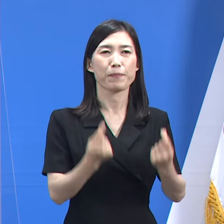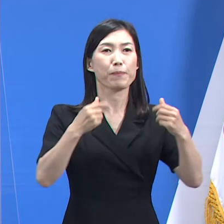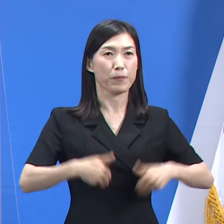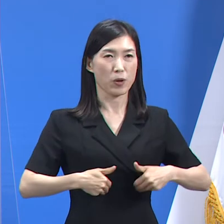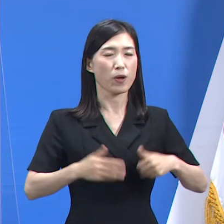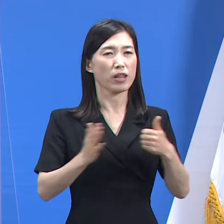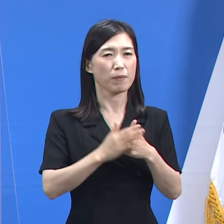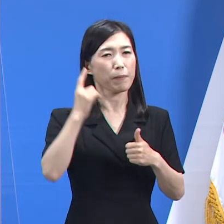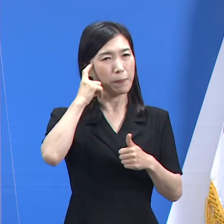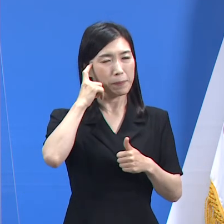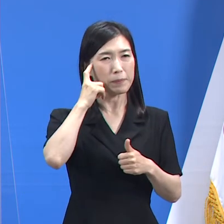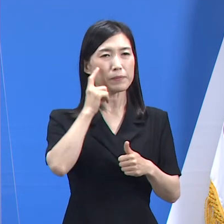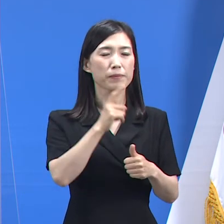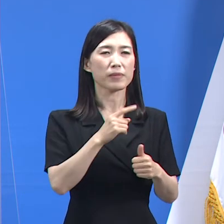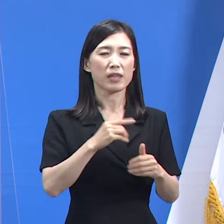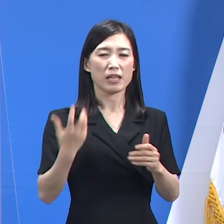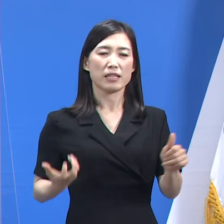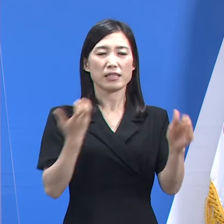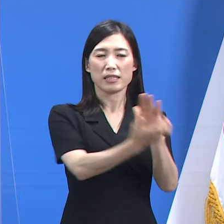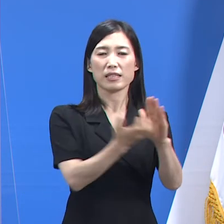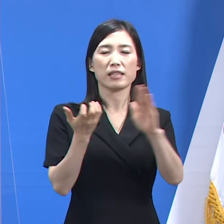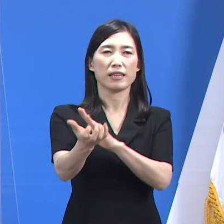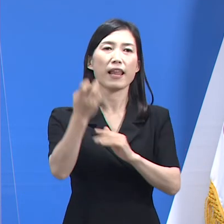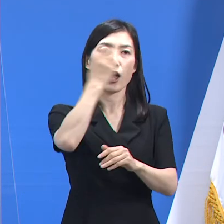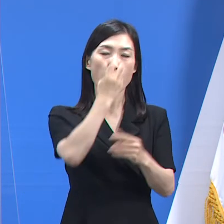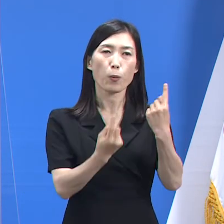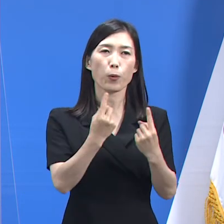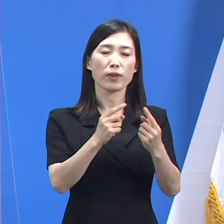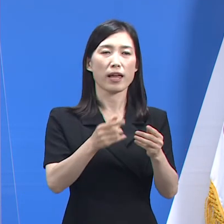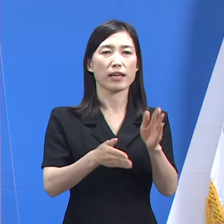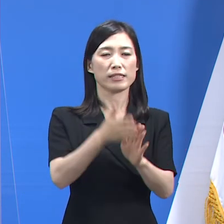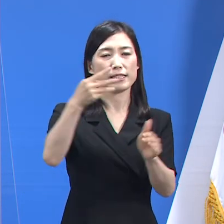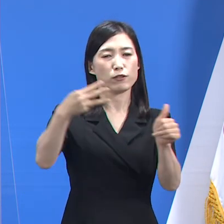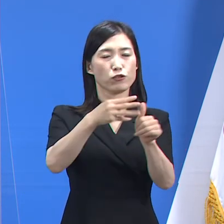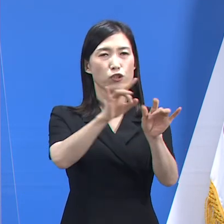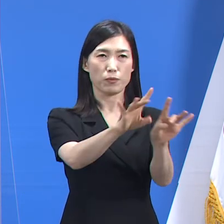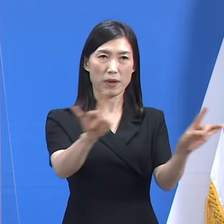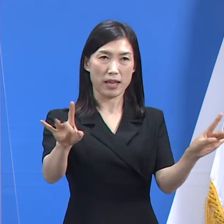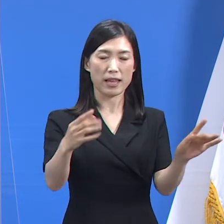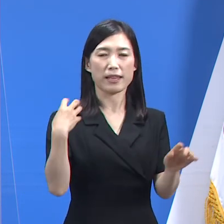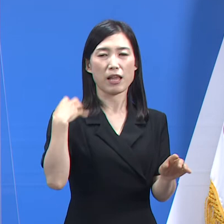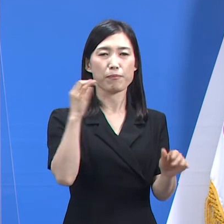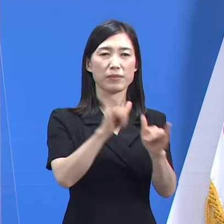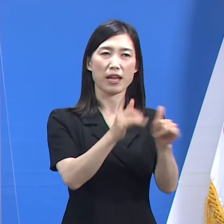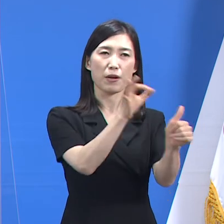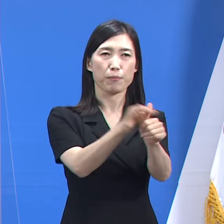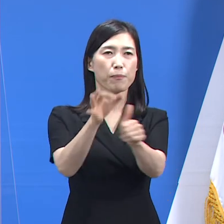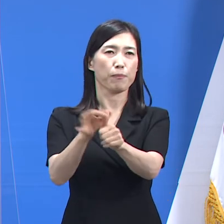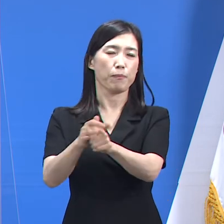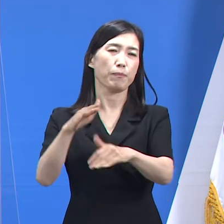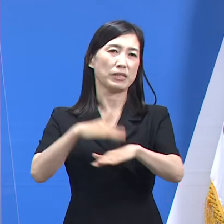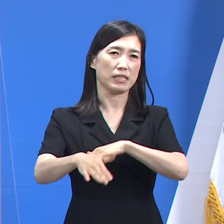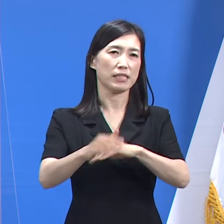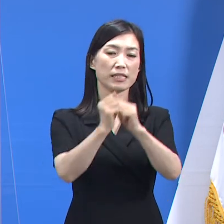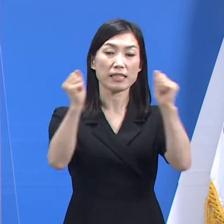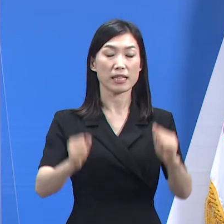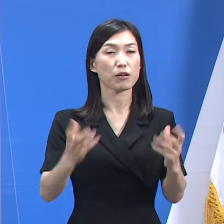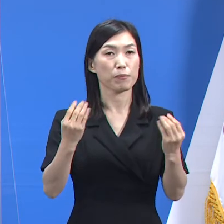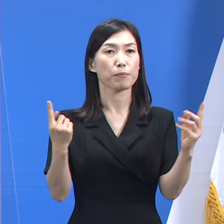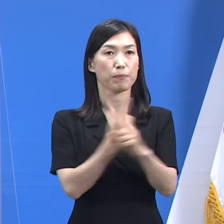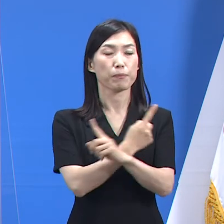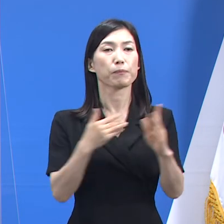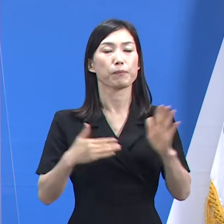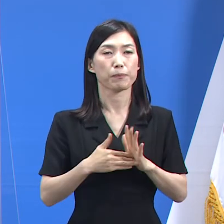이런 과정이 신속하고 정확할수록 유행 확산 방지에 효과적인 것은 당연합니다. 이런